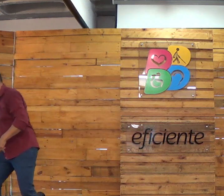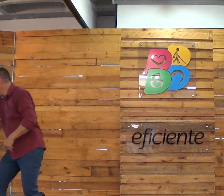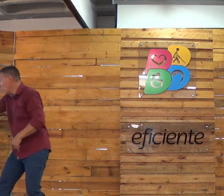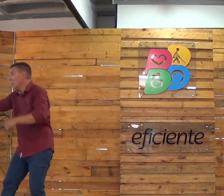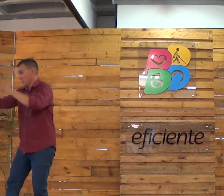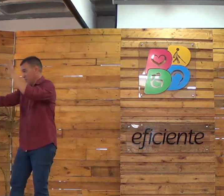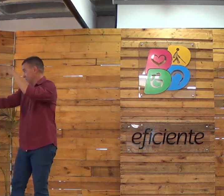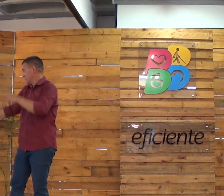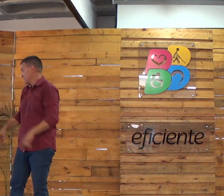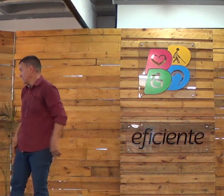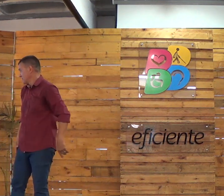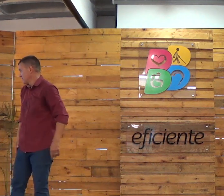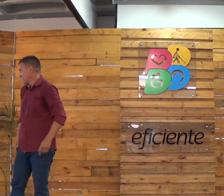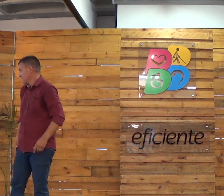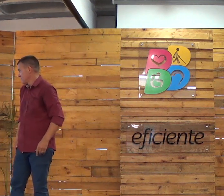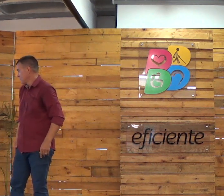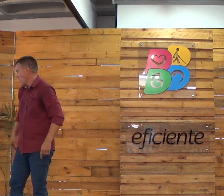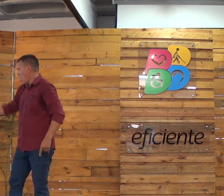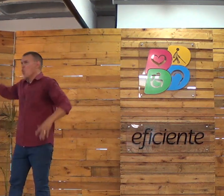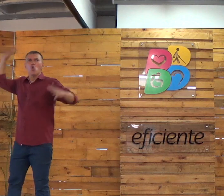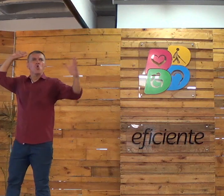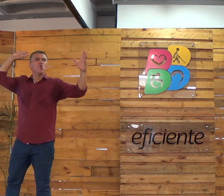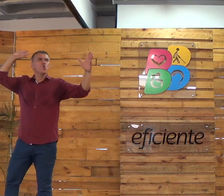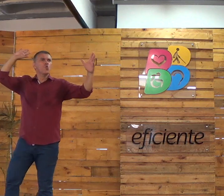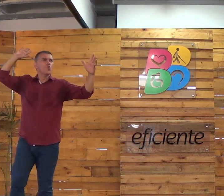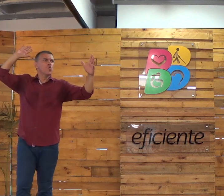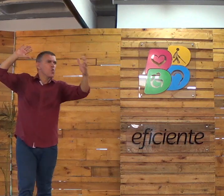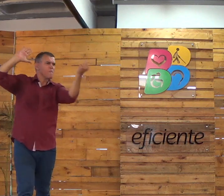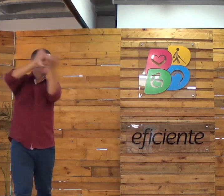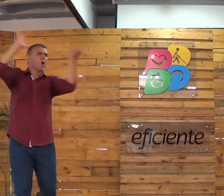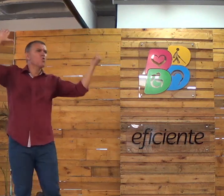Olha só, o dono do cartório. Jesus Cristo, meu irmão.